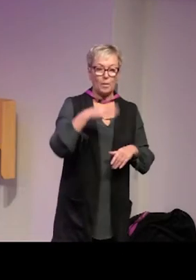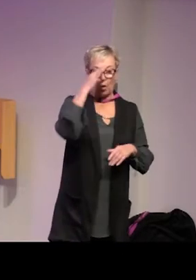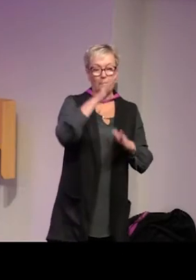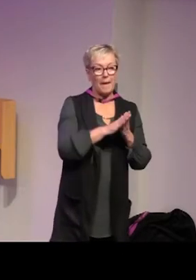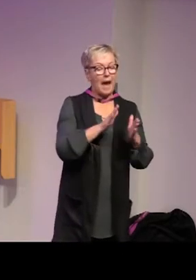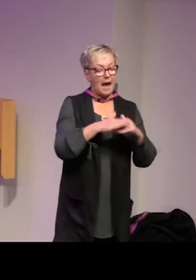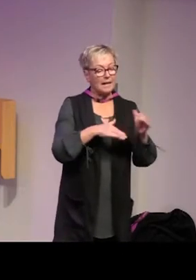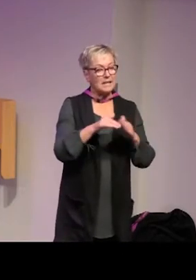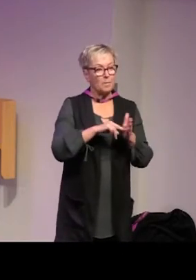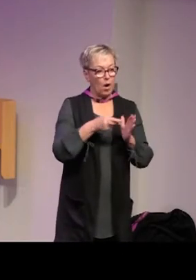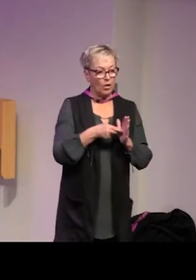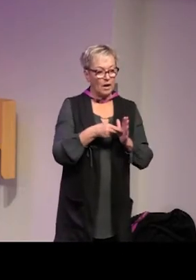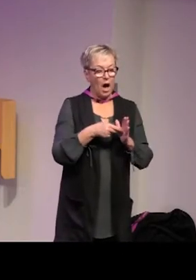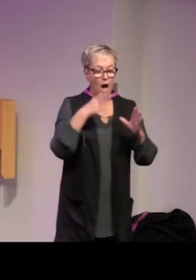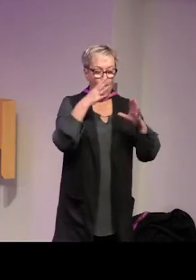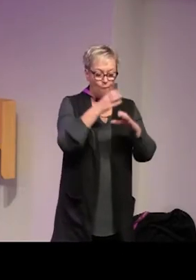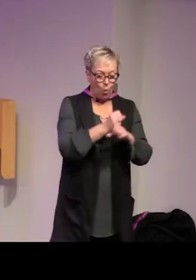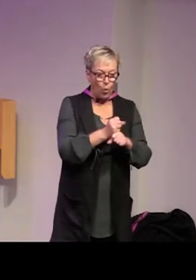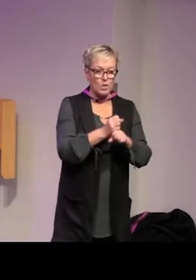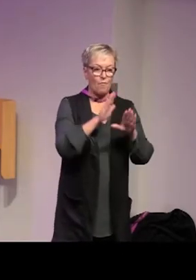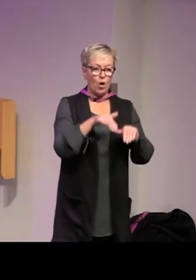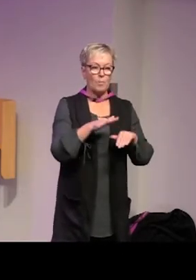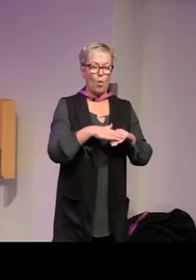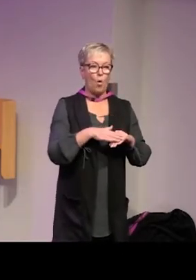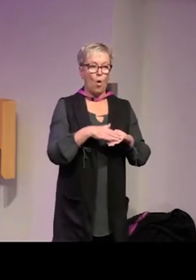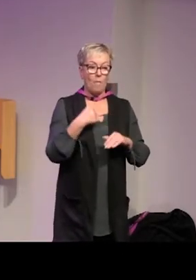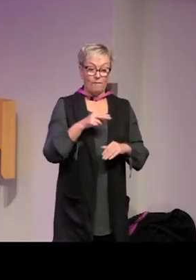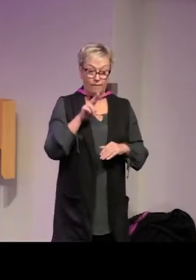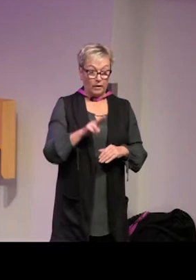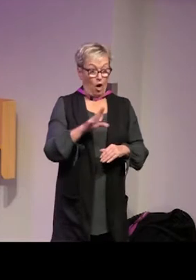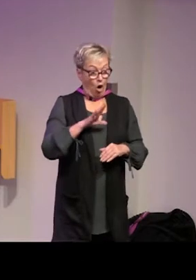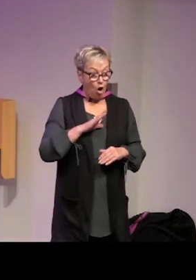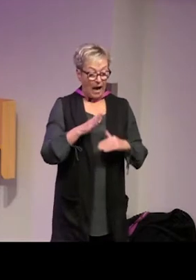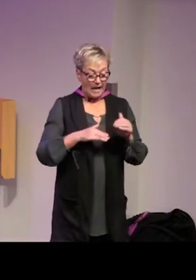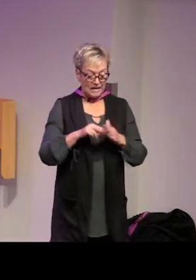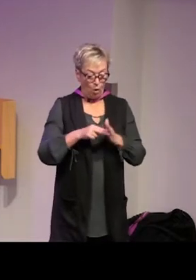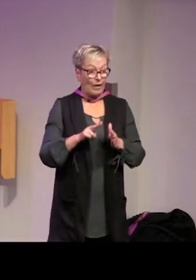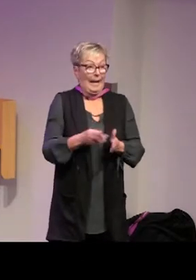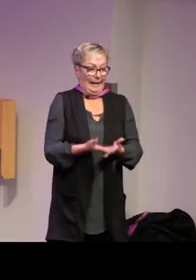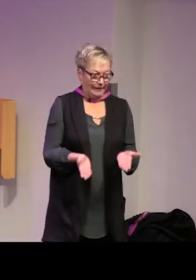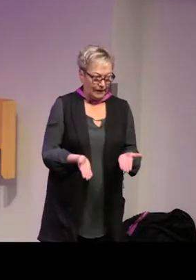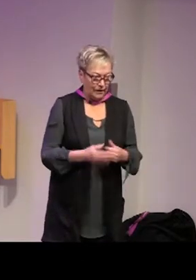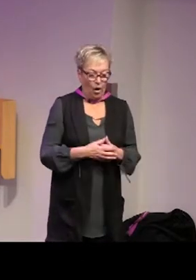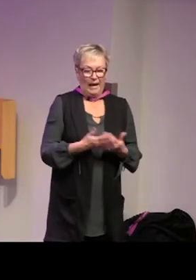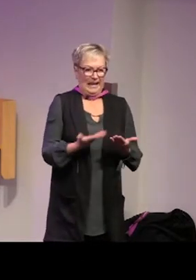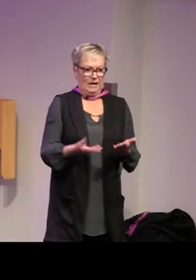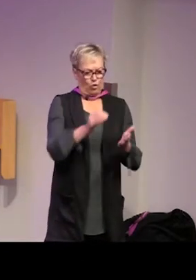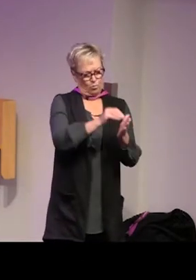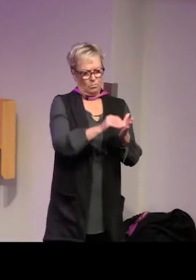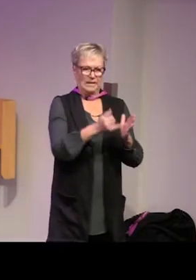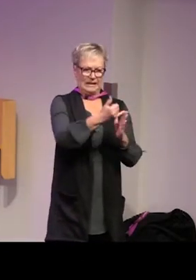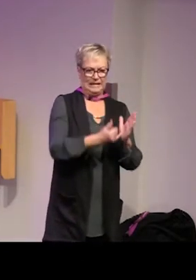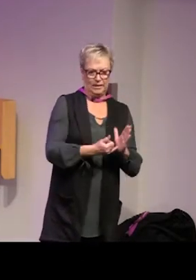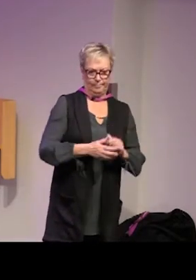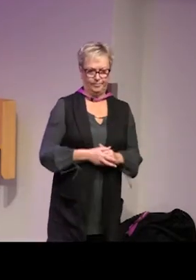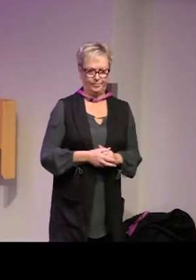har ju varit problemet med handlingsplanerna att fokus har varit på om man de facto har en handlingsplan eller inte handlingsplan och inte vad